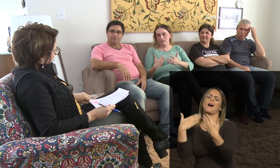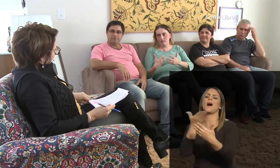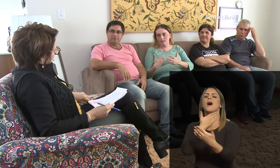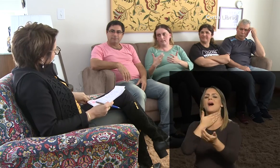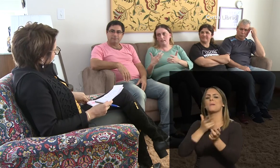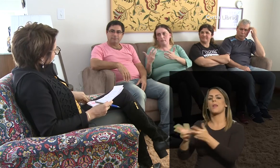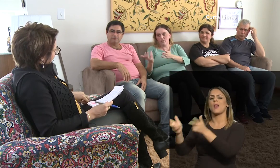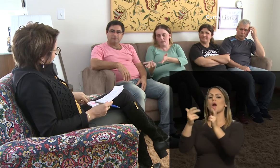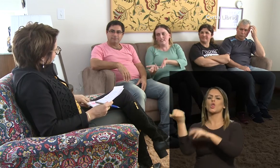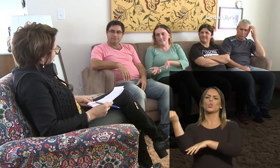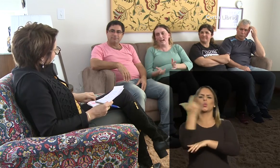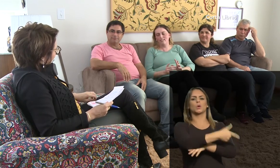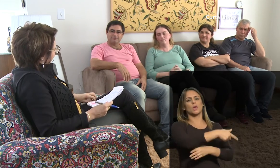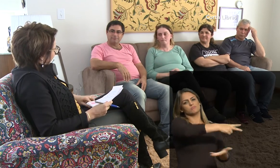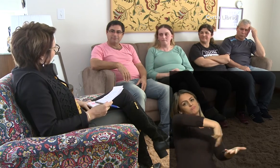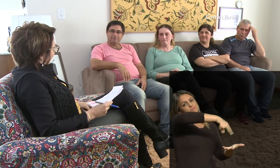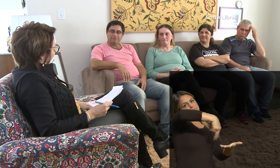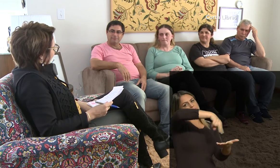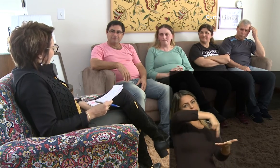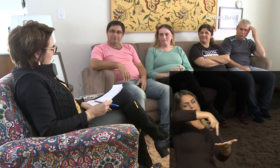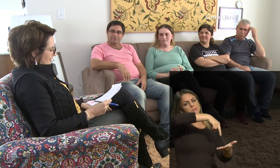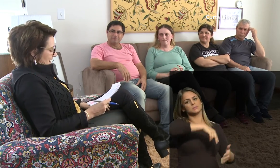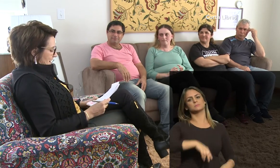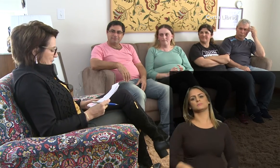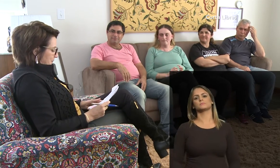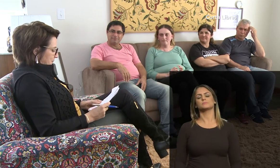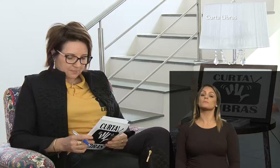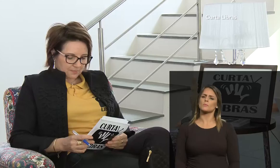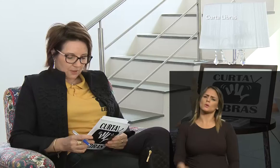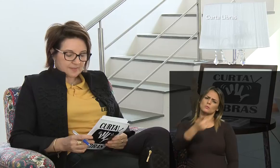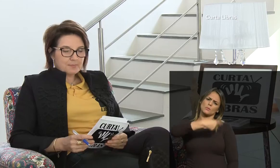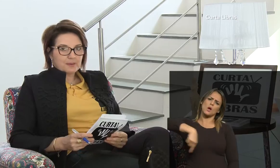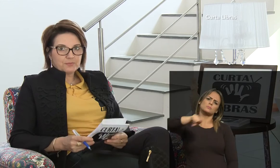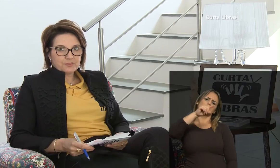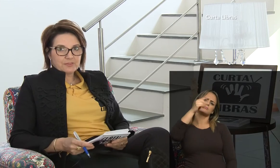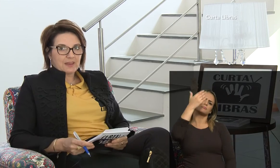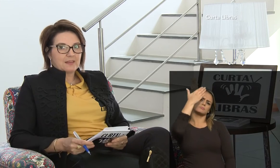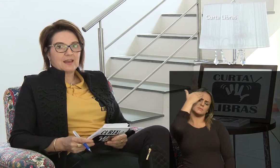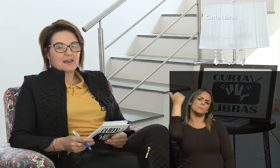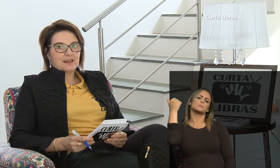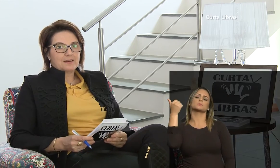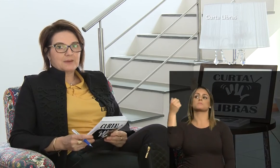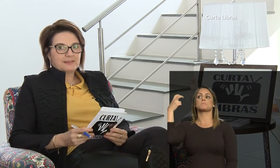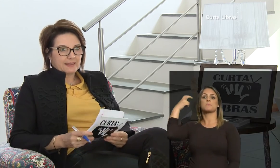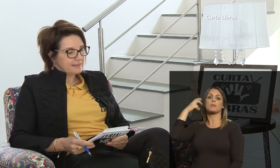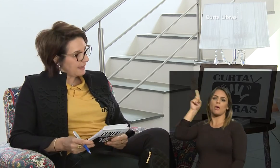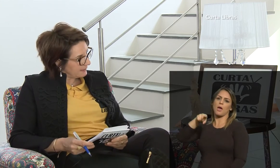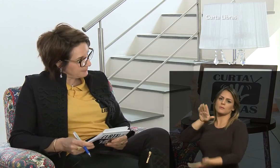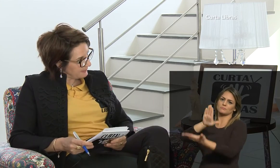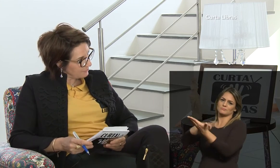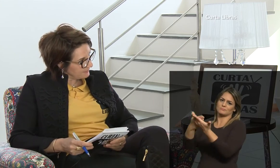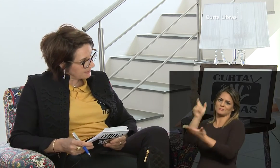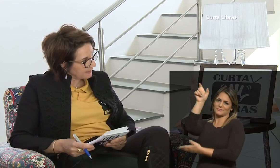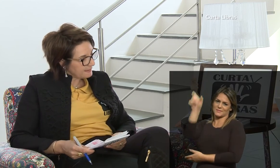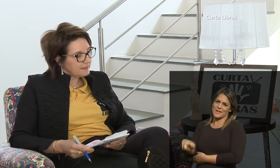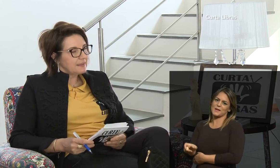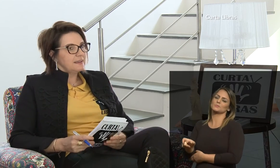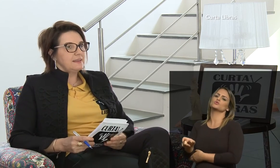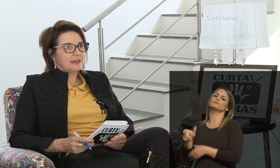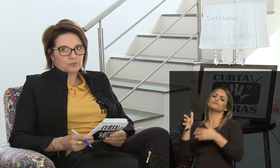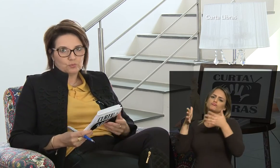estritamente para dançar. Sim, sim, ok. Nós sabemos que a Maitê é intérprete